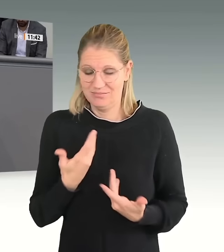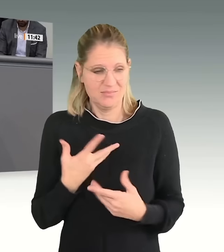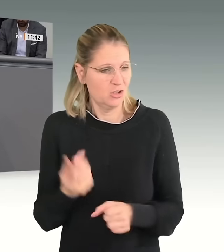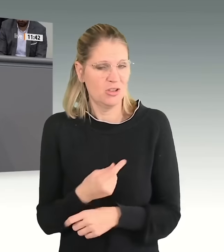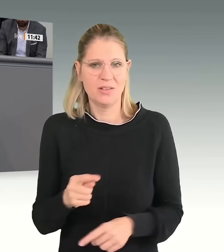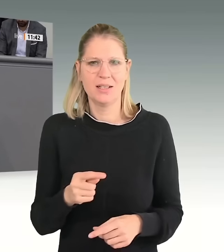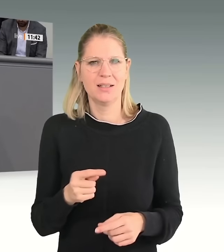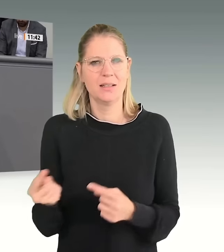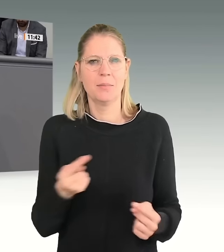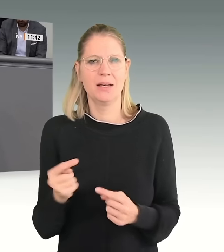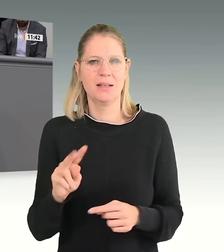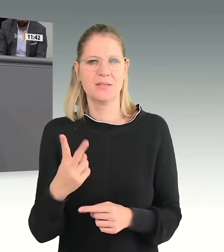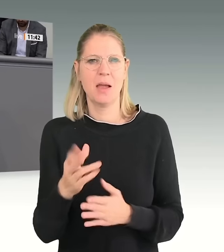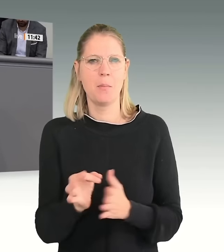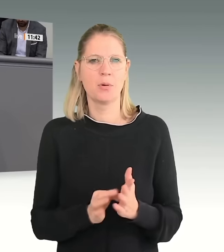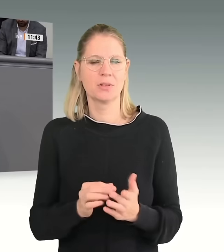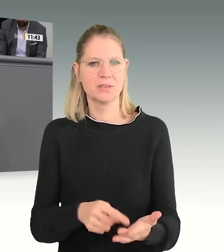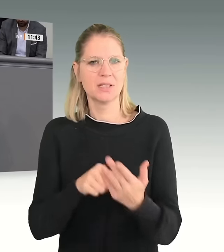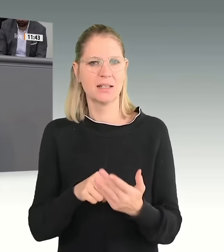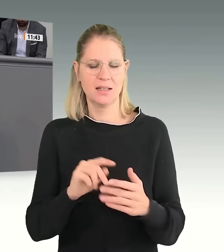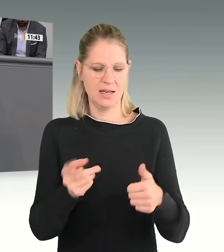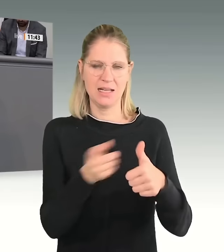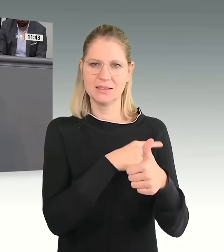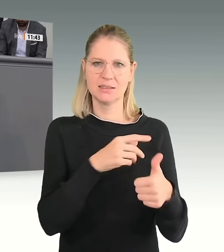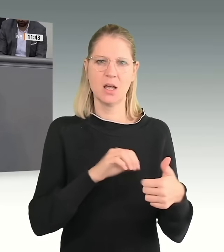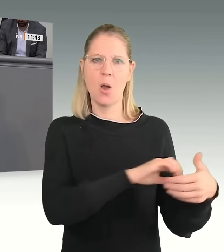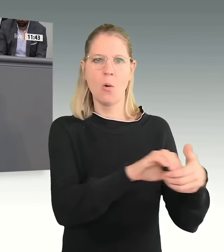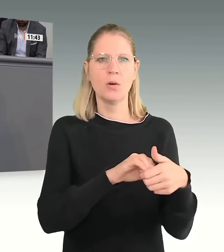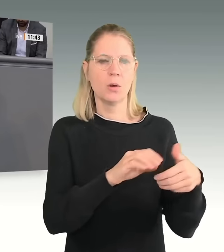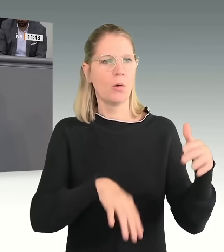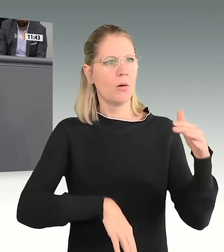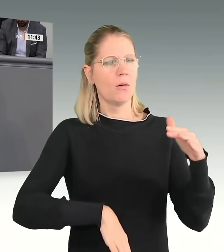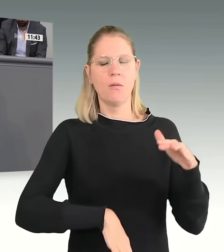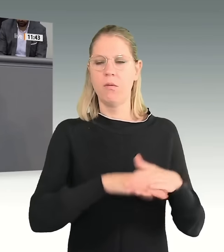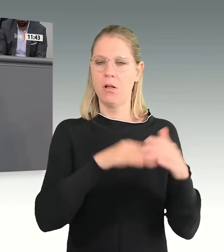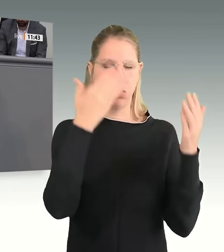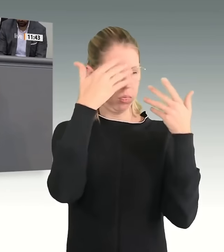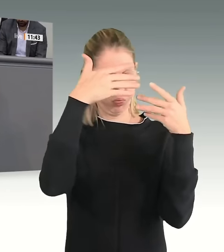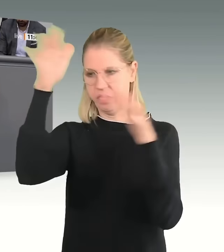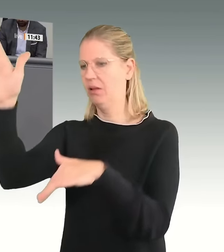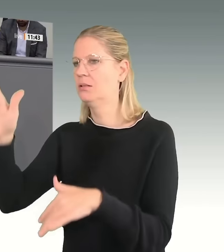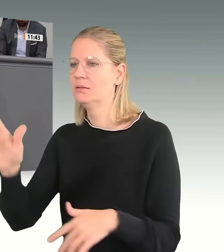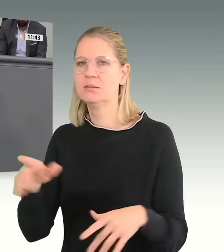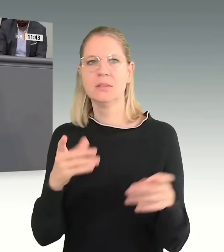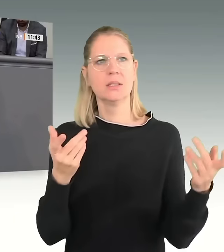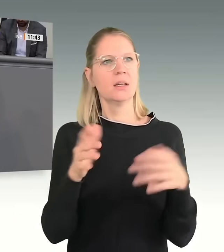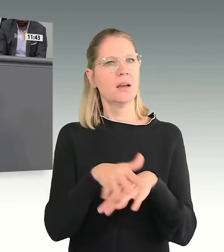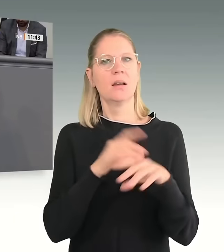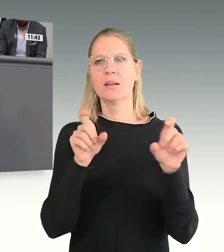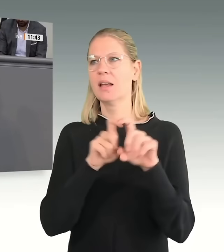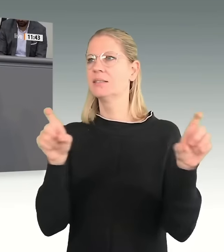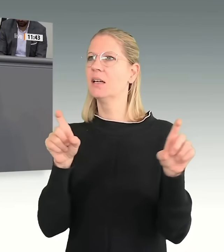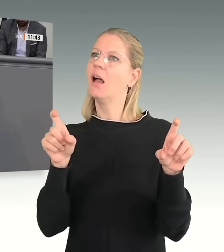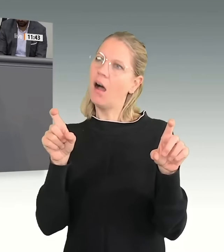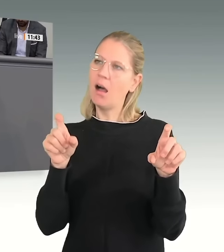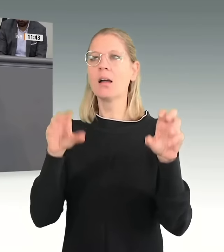Erstens, liebe Union, Sie haben sich komplett verrannt. In dieser These, dass Sie Menschen sozial abschrecken könnten, die vor Krieg, Verfolgung